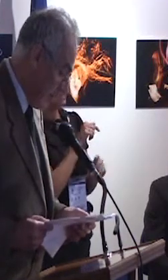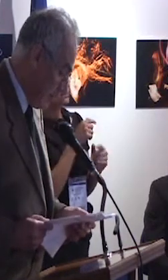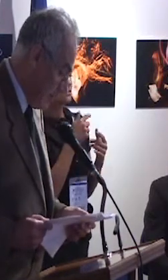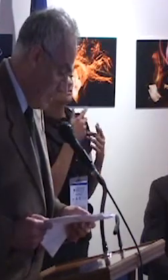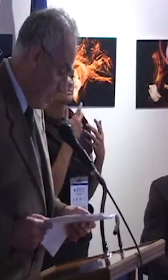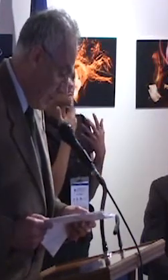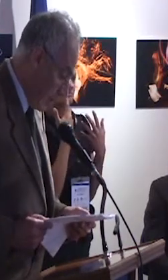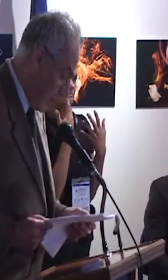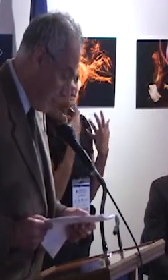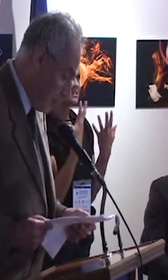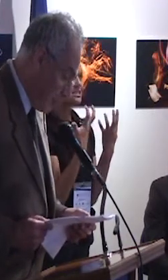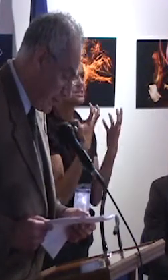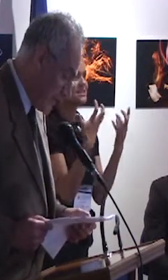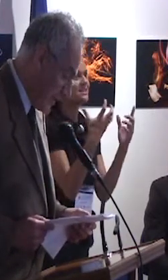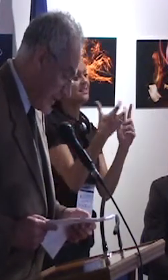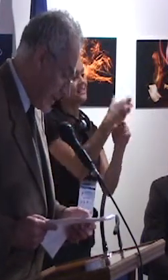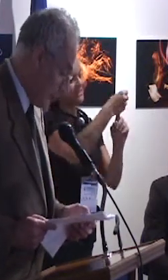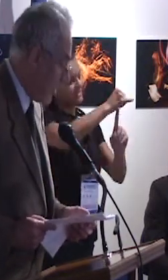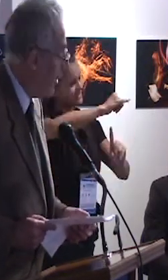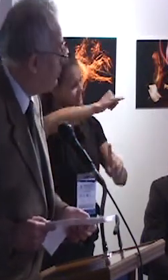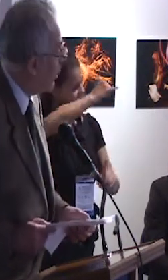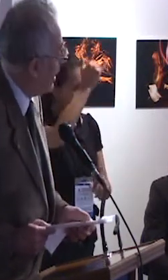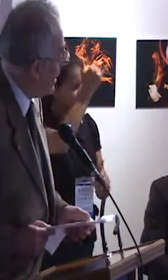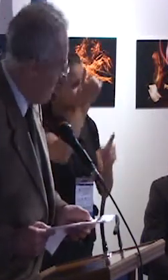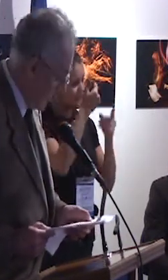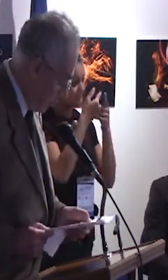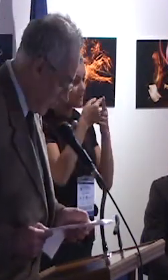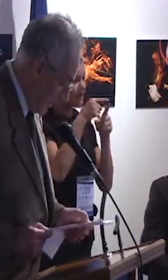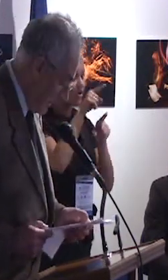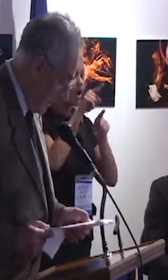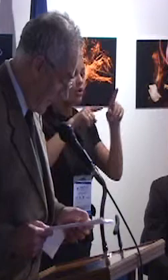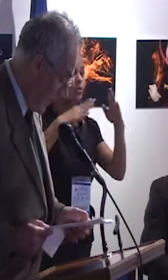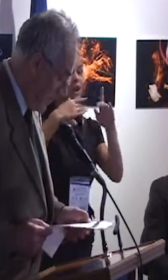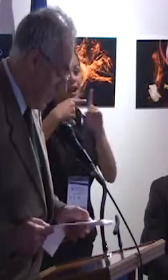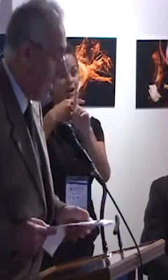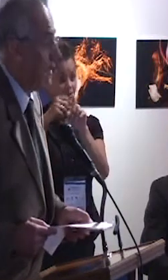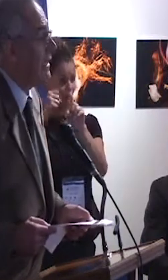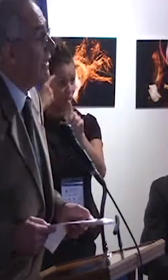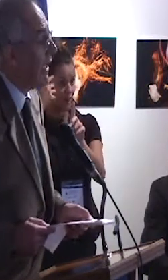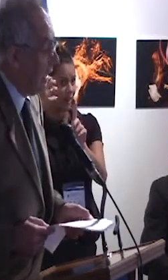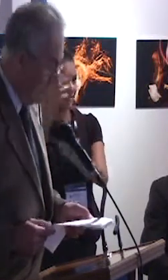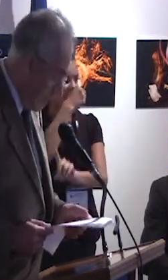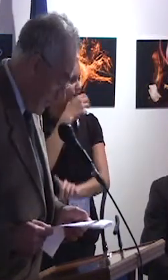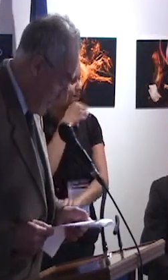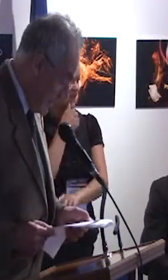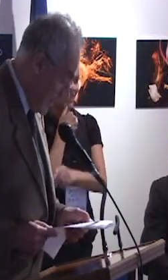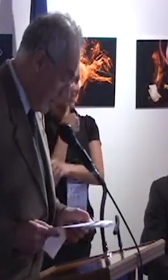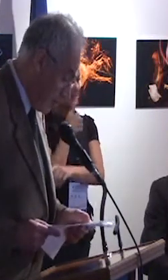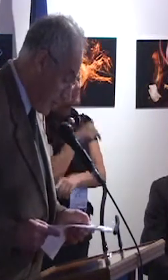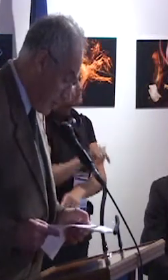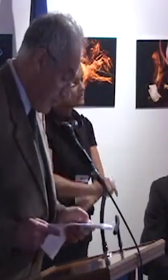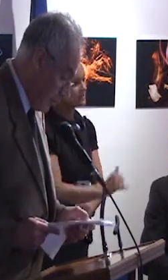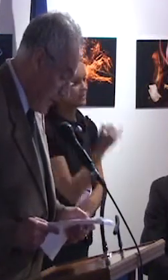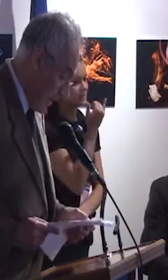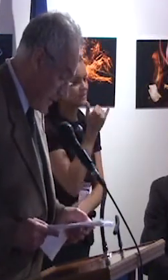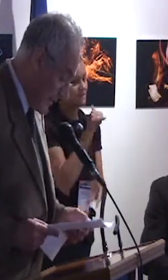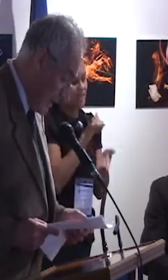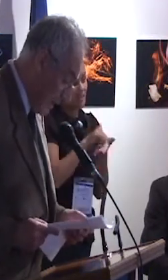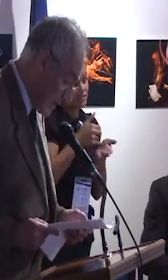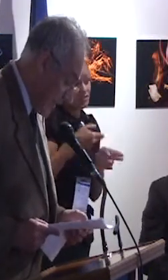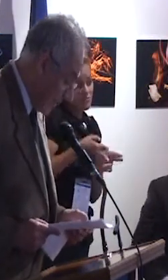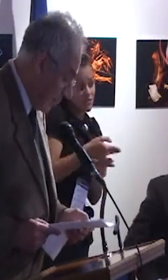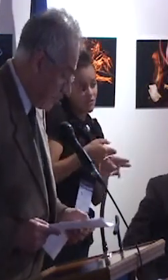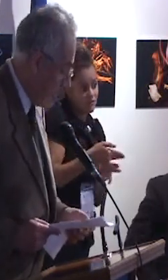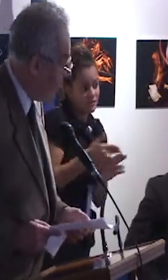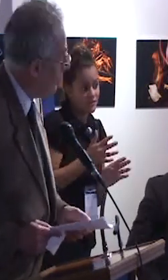muy deseado, pero que no pudo ser siquiera soñado por iglesia alguna. Así que, si en los próximos días